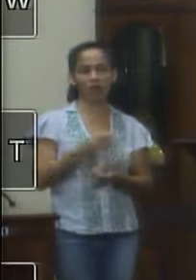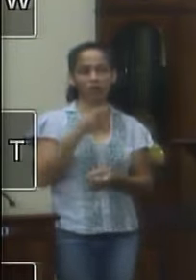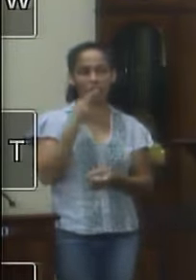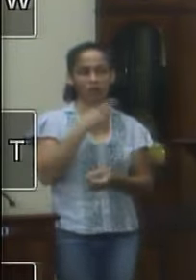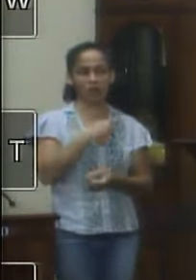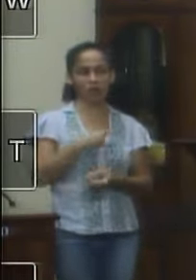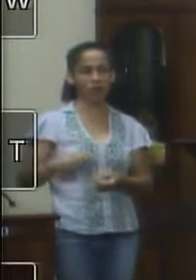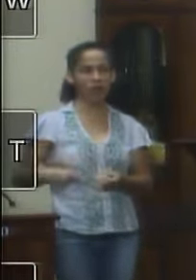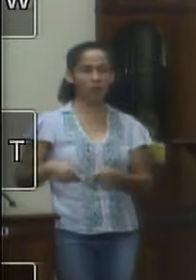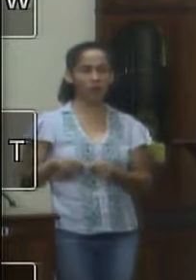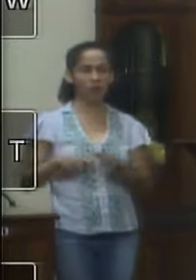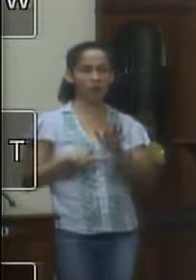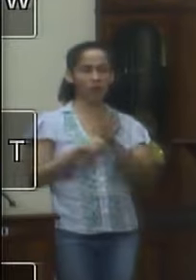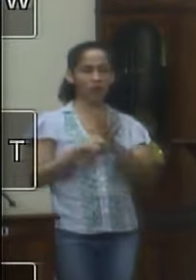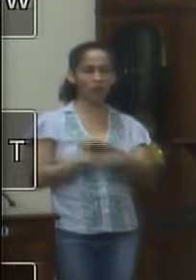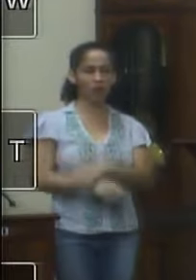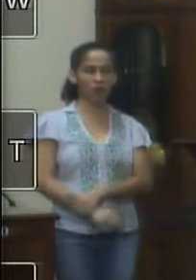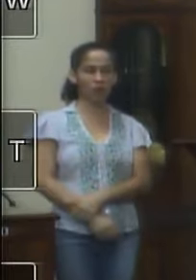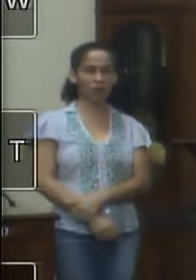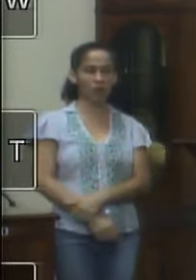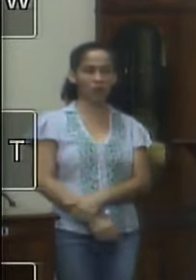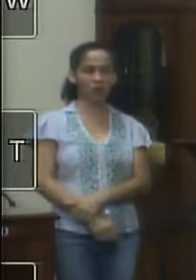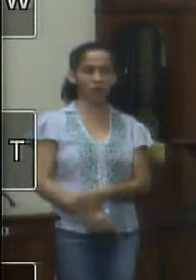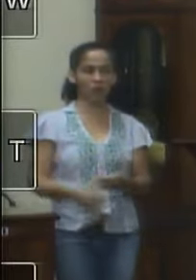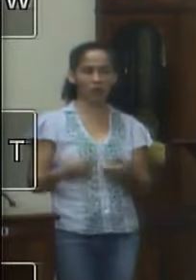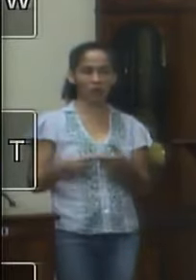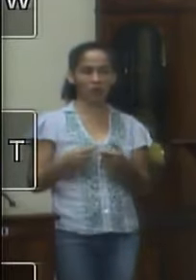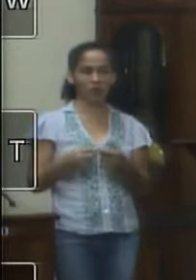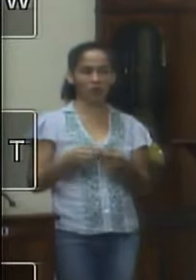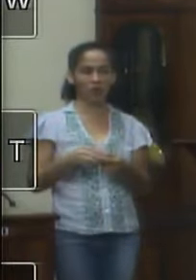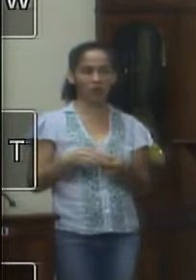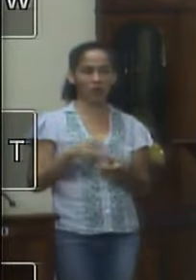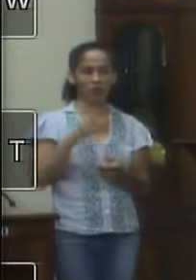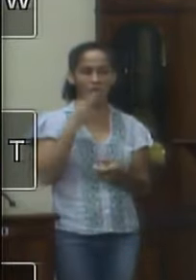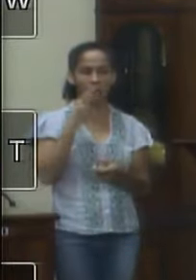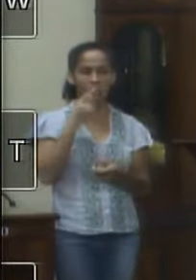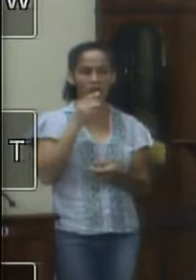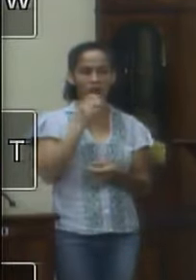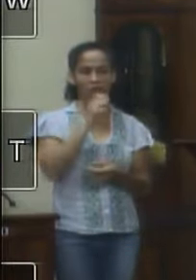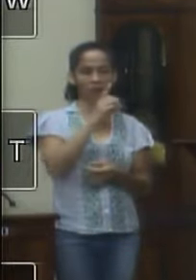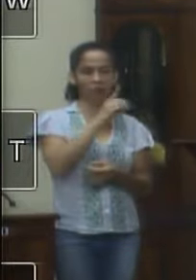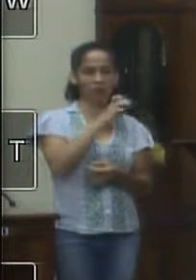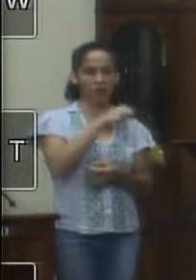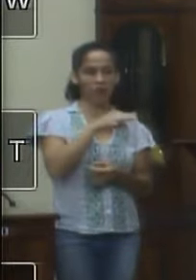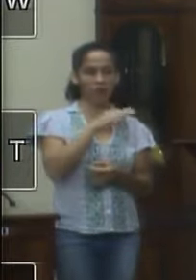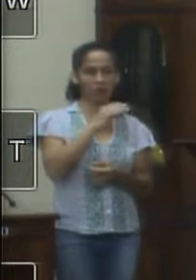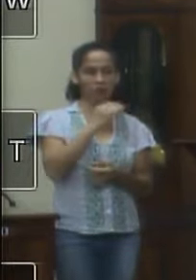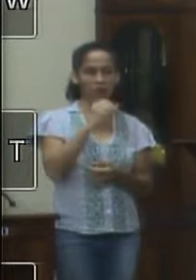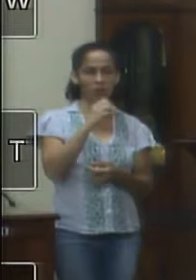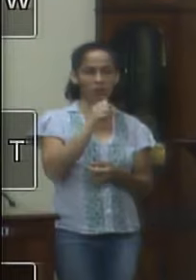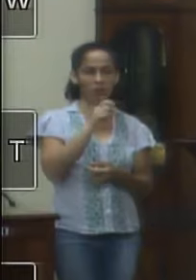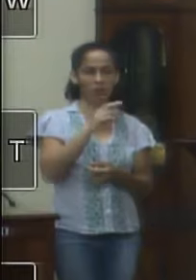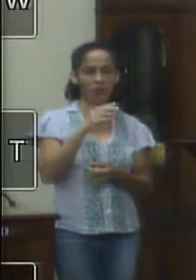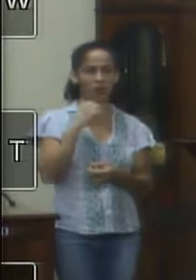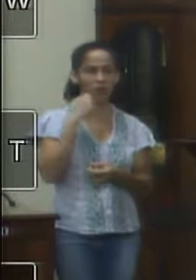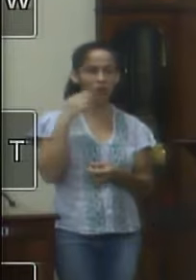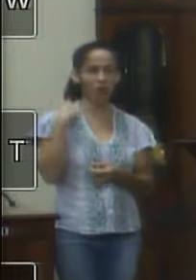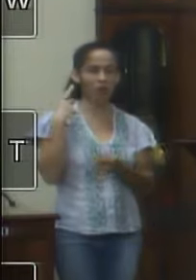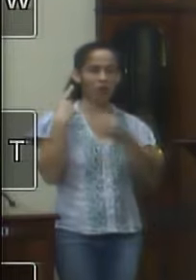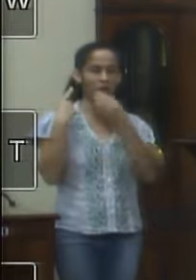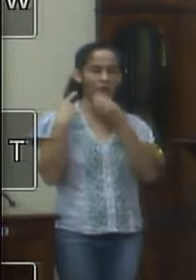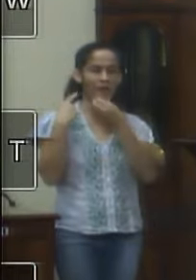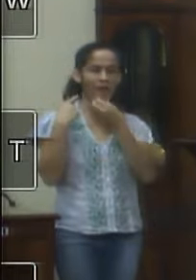acionar a lei porque isso além de ser porque ela adora denunciar ela denunciou o vereador